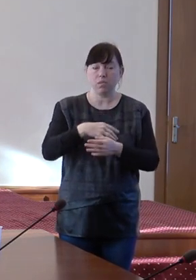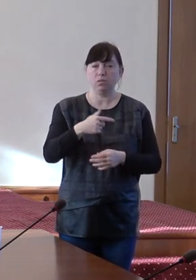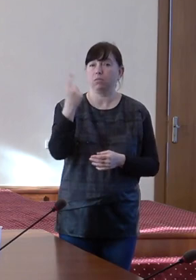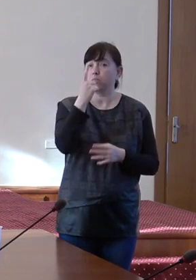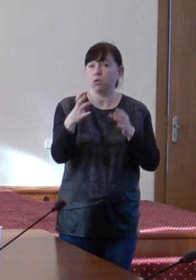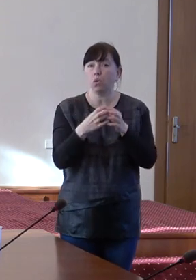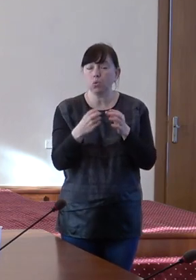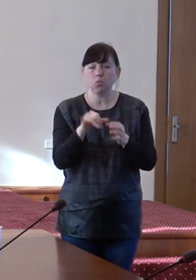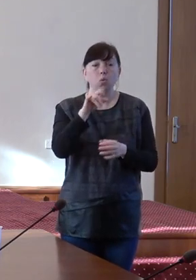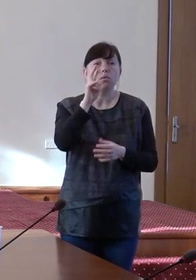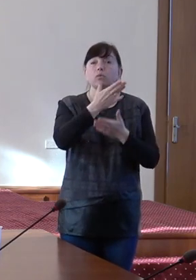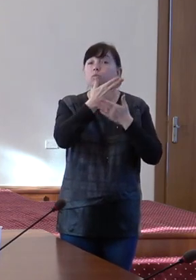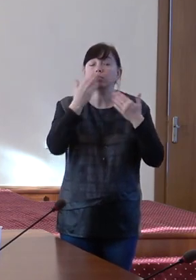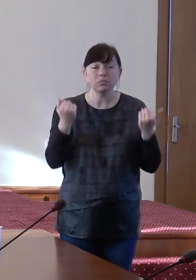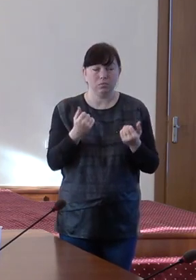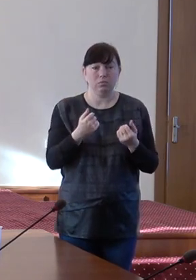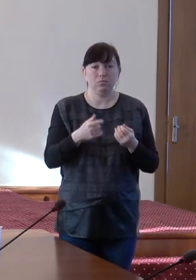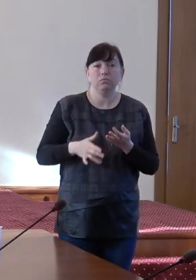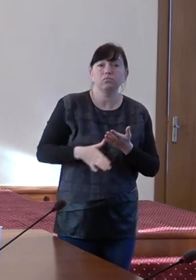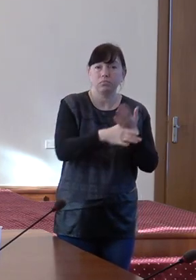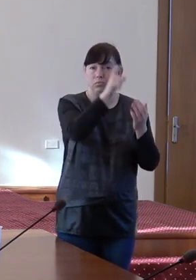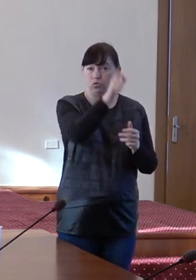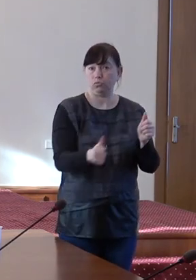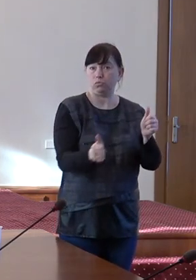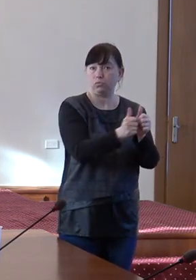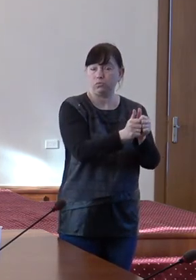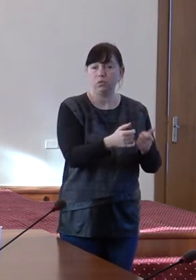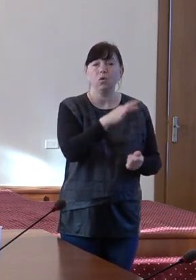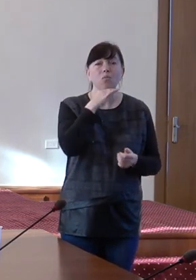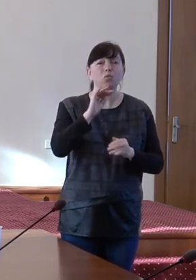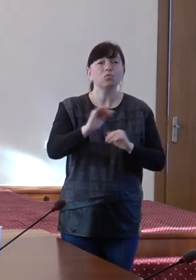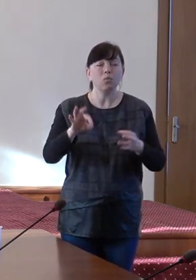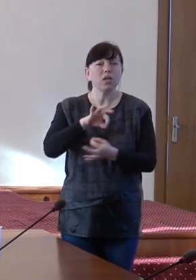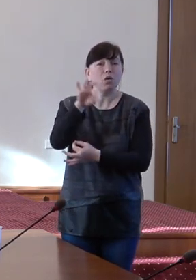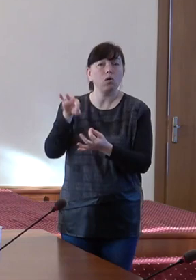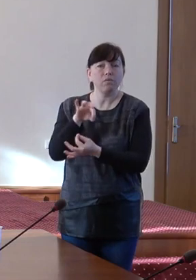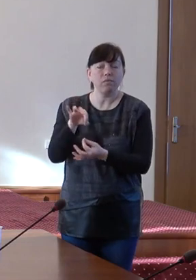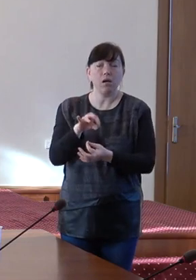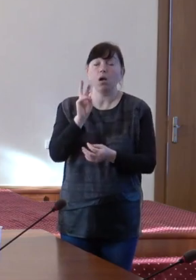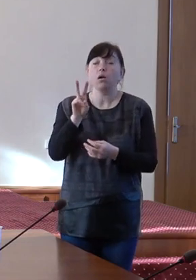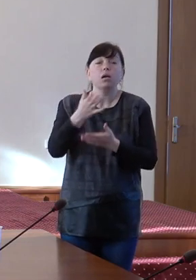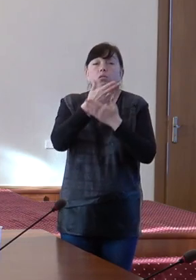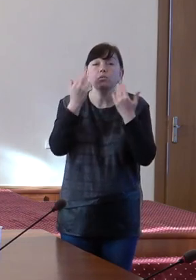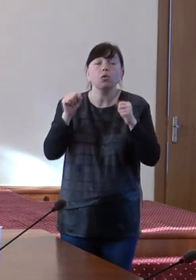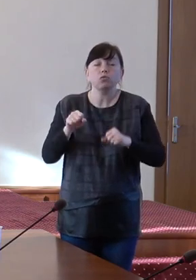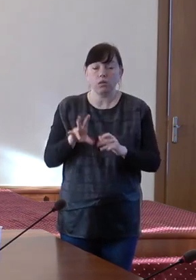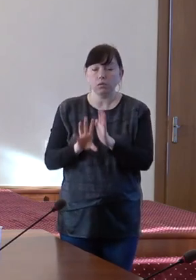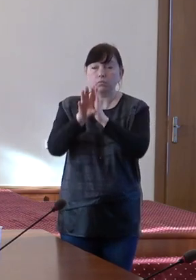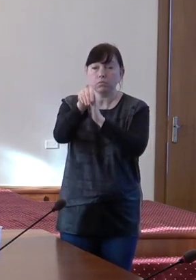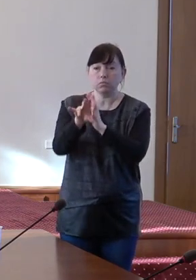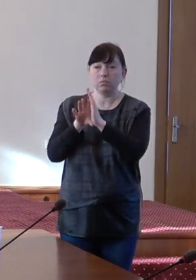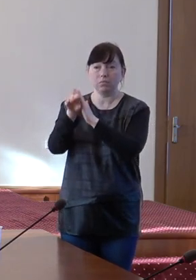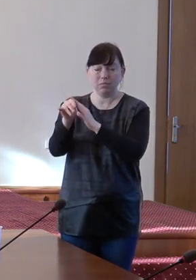care nu au acces la un asistent personal în continuare, prea mulți copii orfani care nu au șansa de a fi plasați